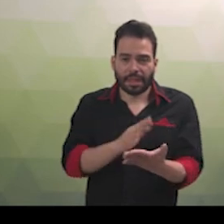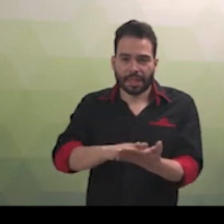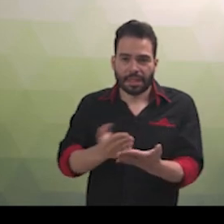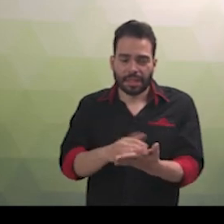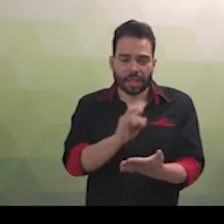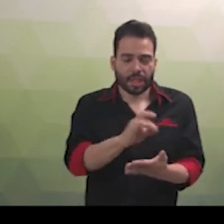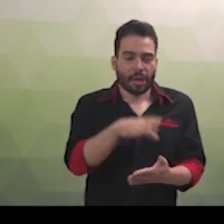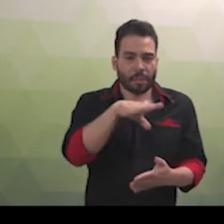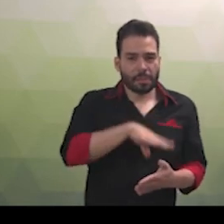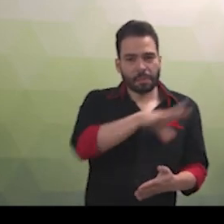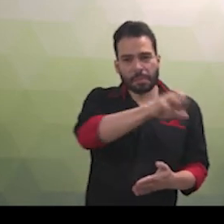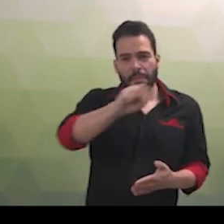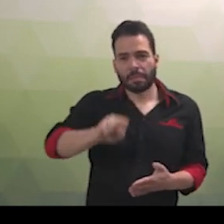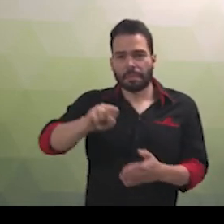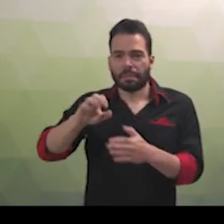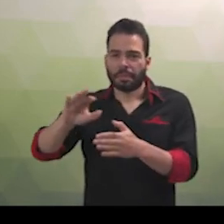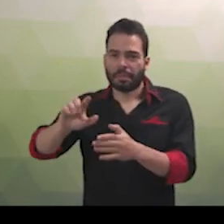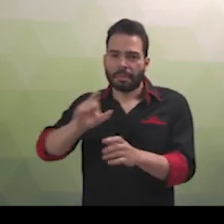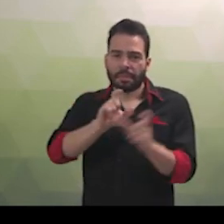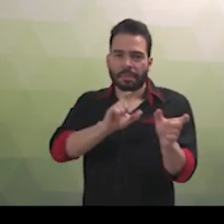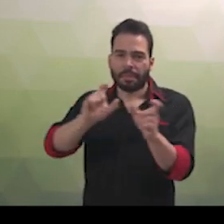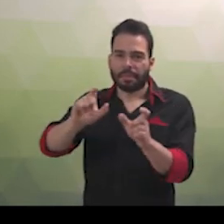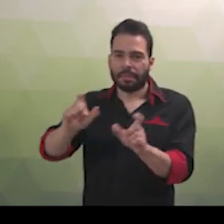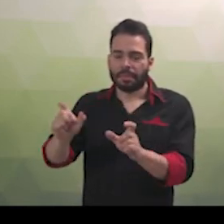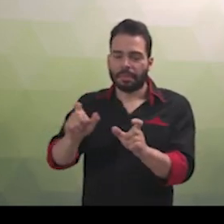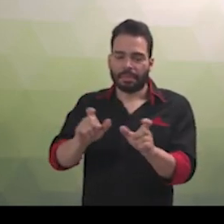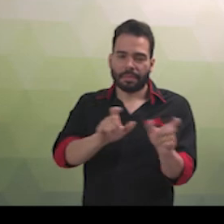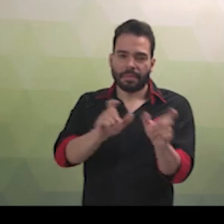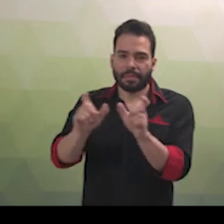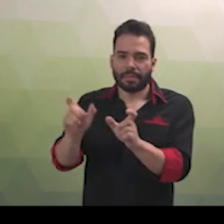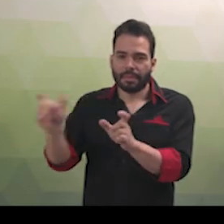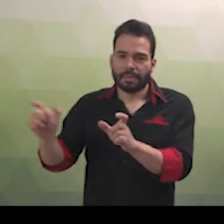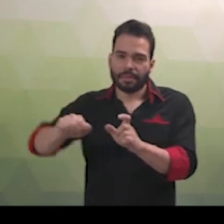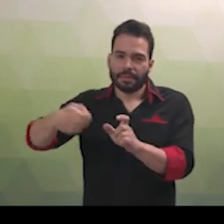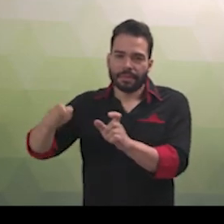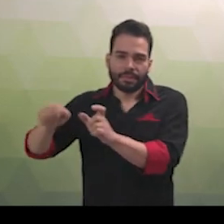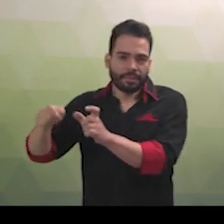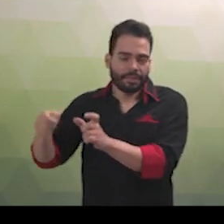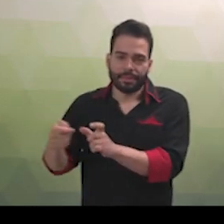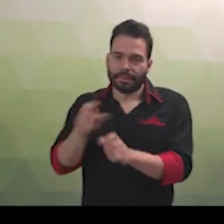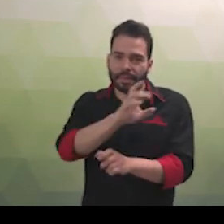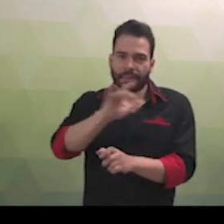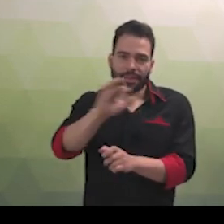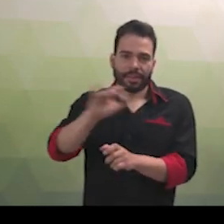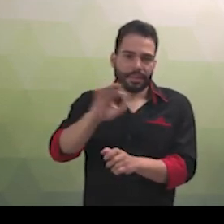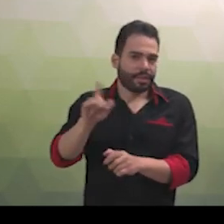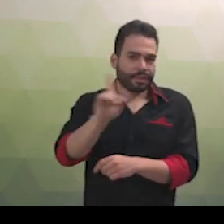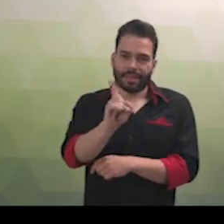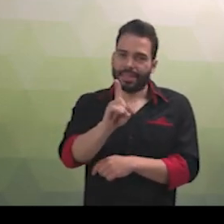ou sua soletração, e que não basta nesse caso saber o português, mas compreender o que está sendo dito.